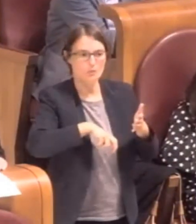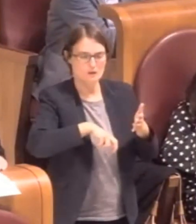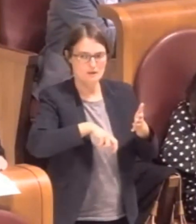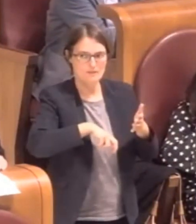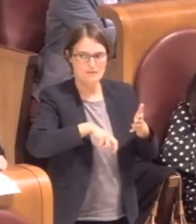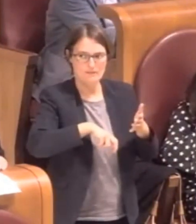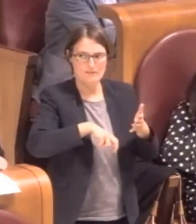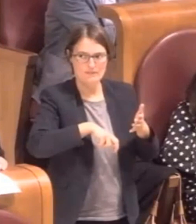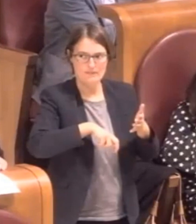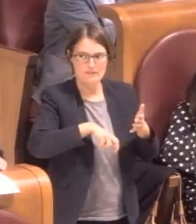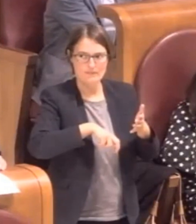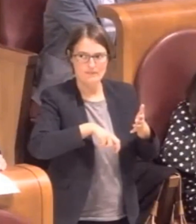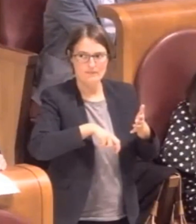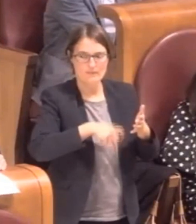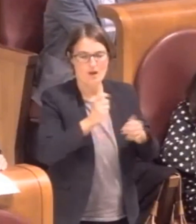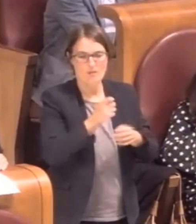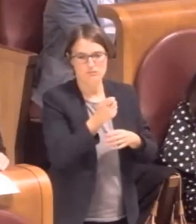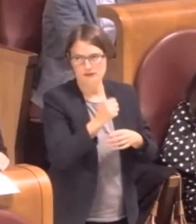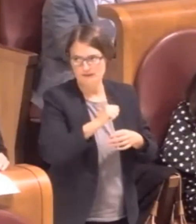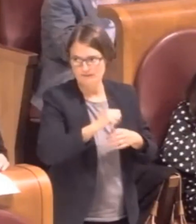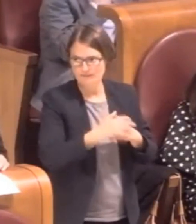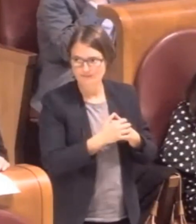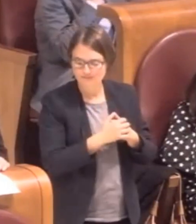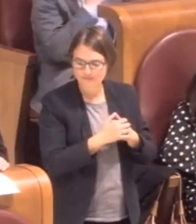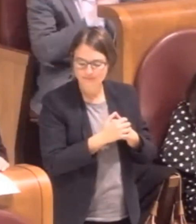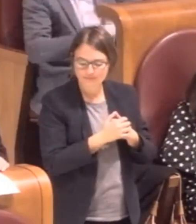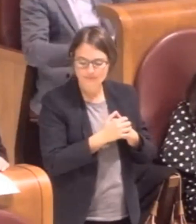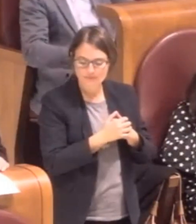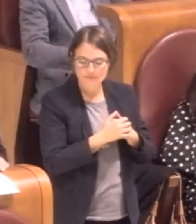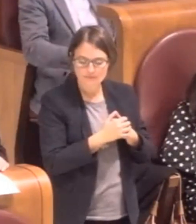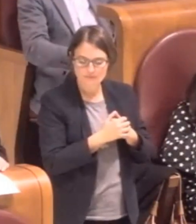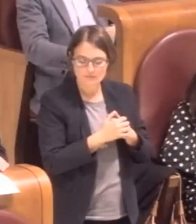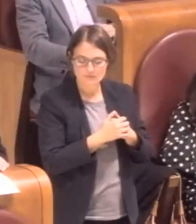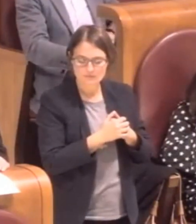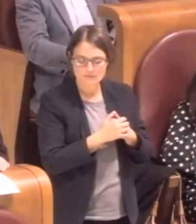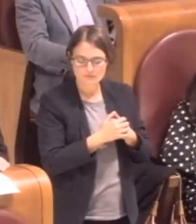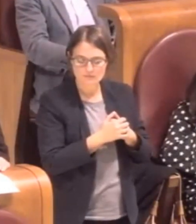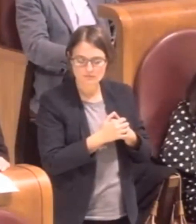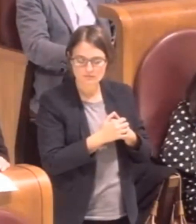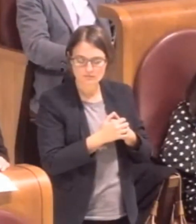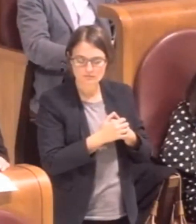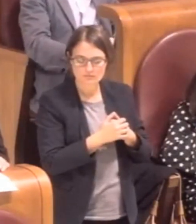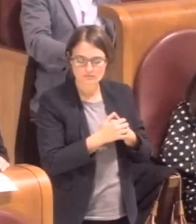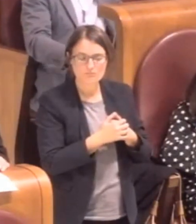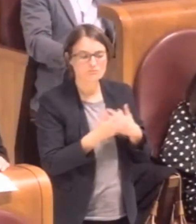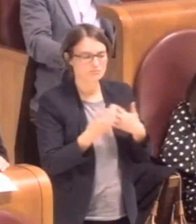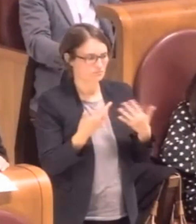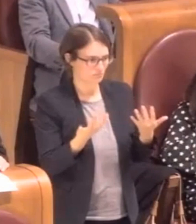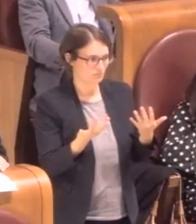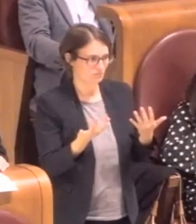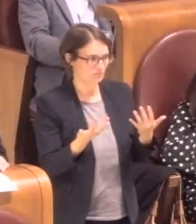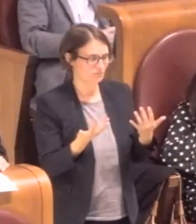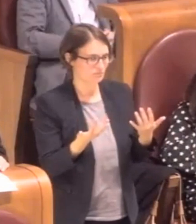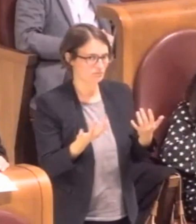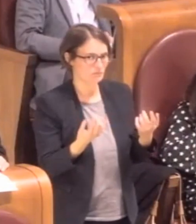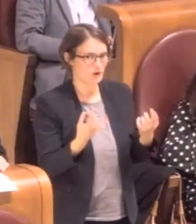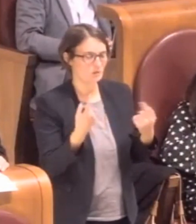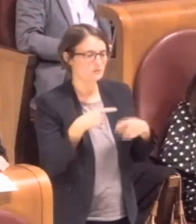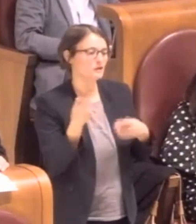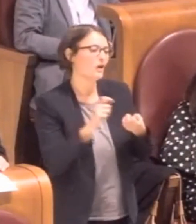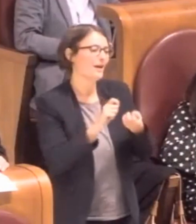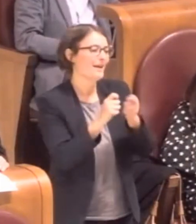In questo senso abbiamo contribuito a emendare aggiungendo una